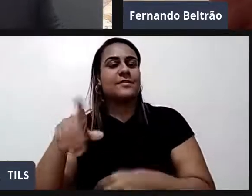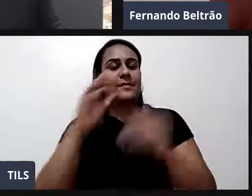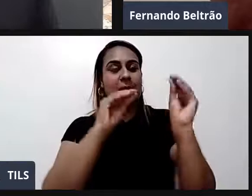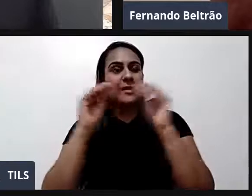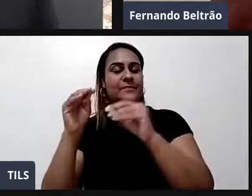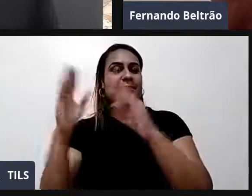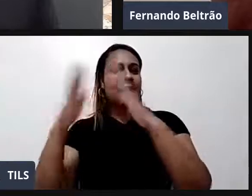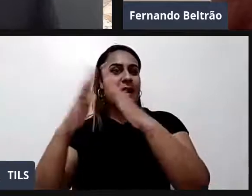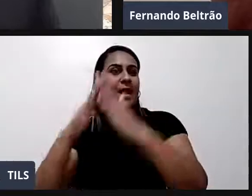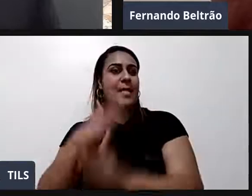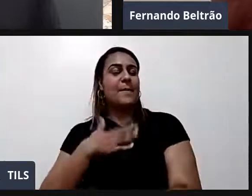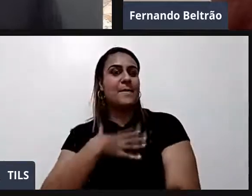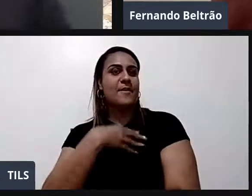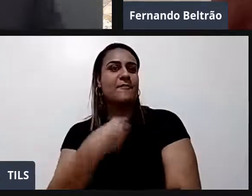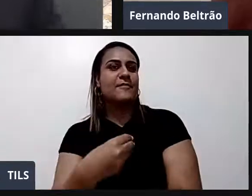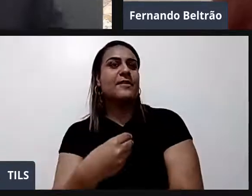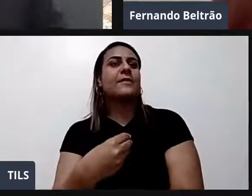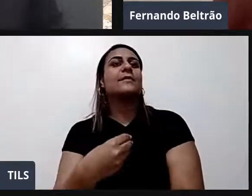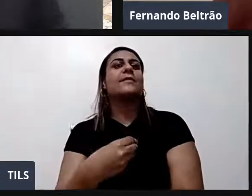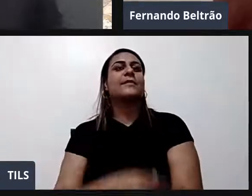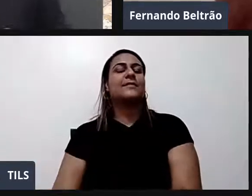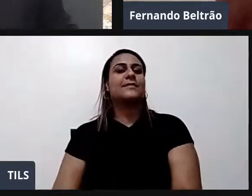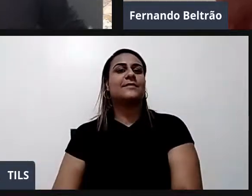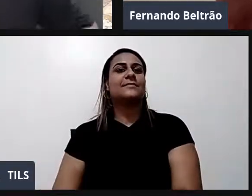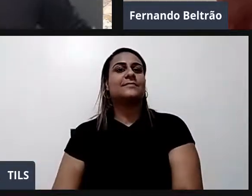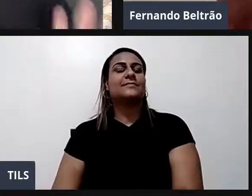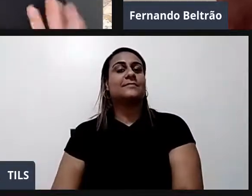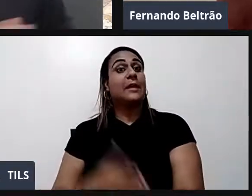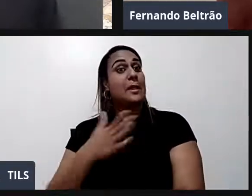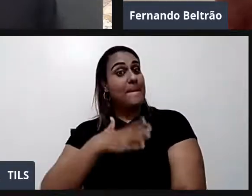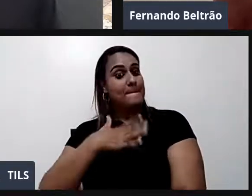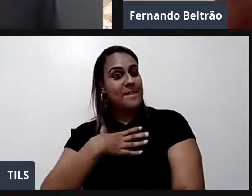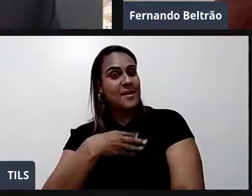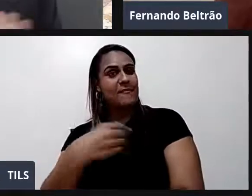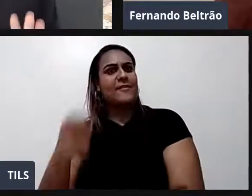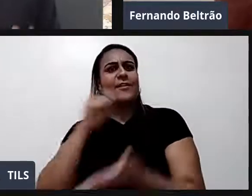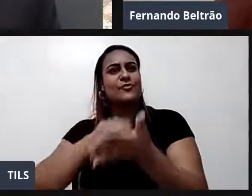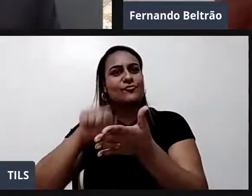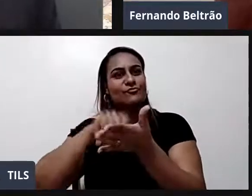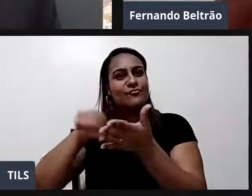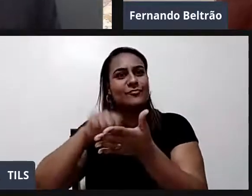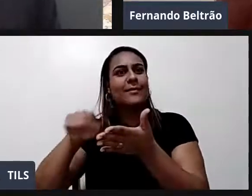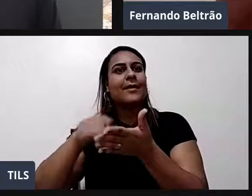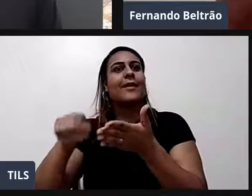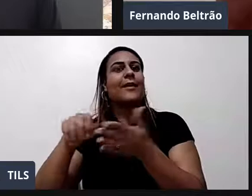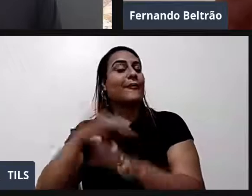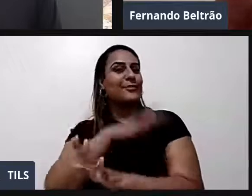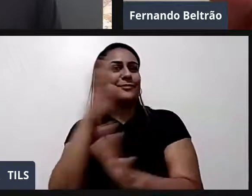a academia Fernandinho ela que escreve aqui do lado ela que me recebe eu sozinho também eu estava todo enrolado aqui.